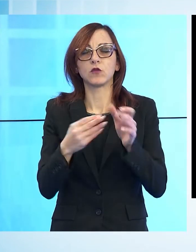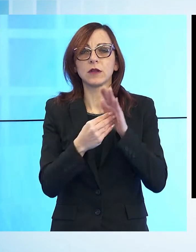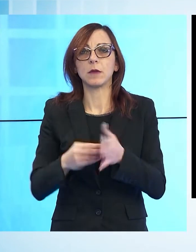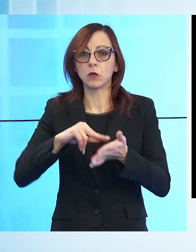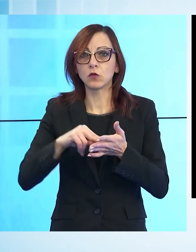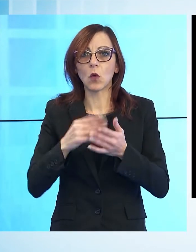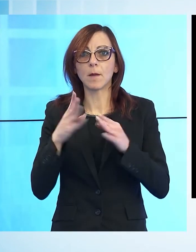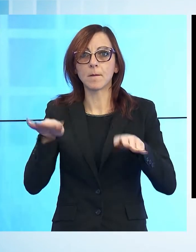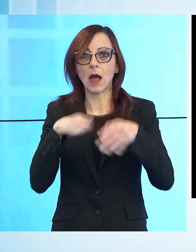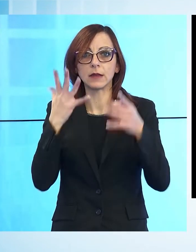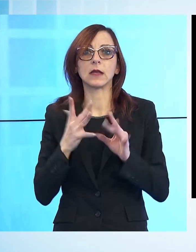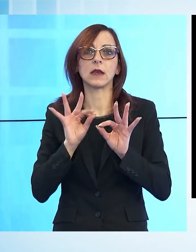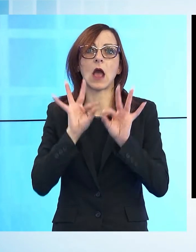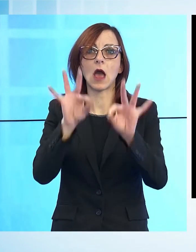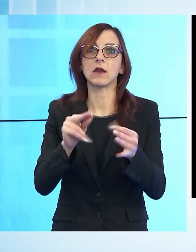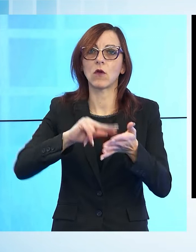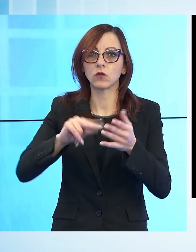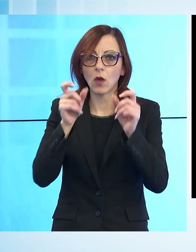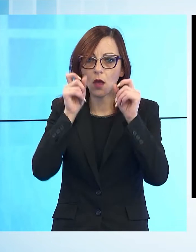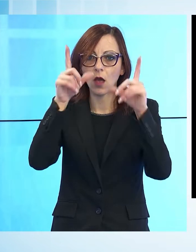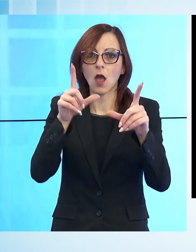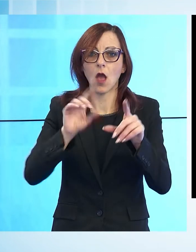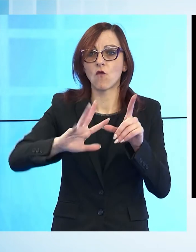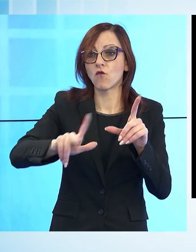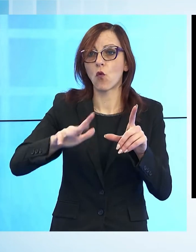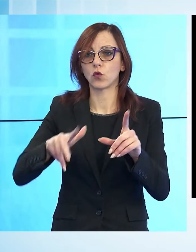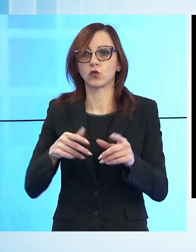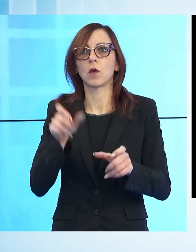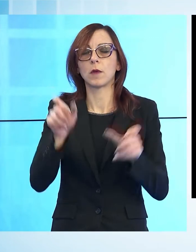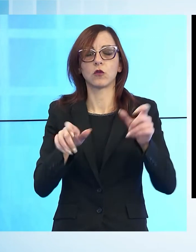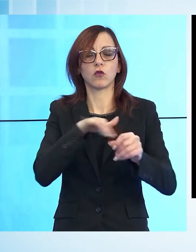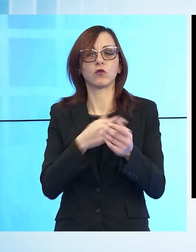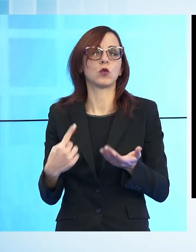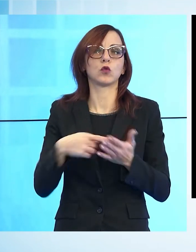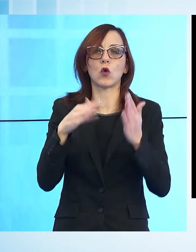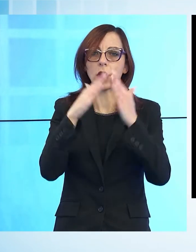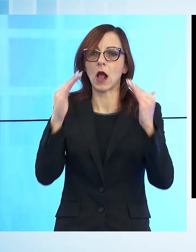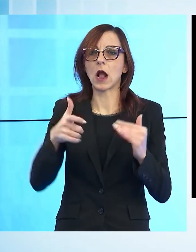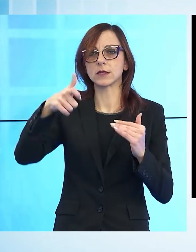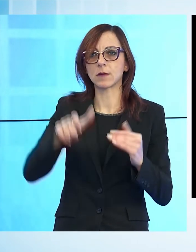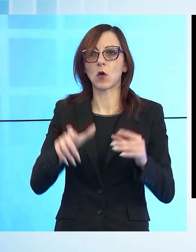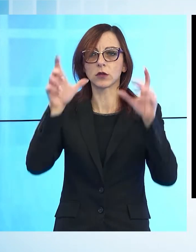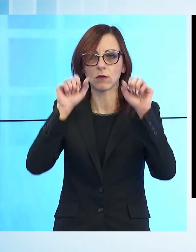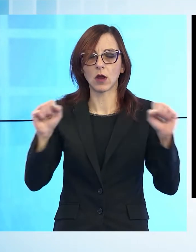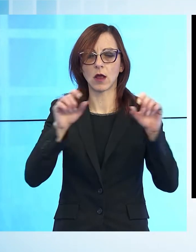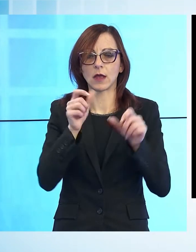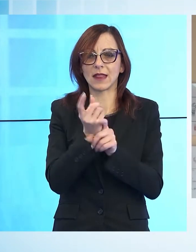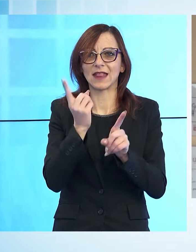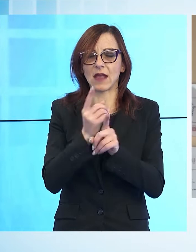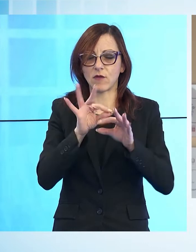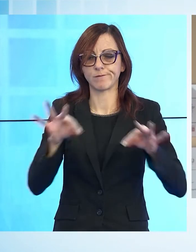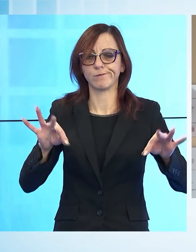al mattino. Gli studenti sono stati rimandati a casa per consentire i rilievi da parte delle forze dell'ordine e le opere di sanificazione.